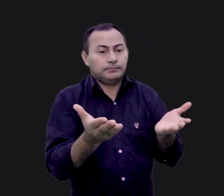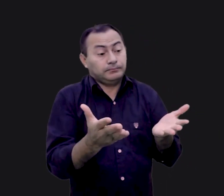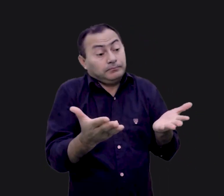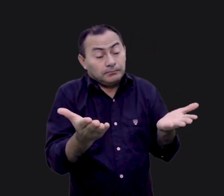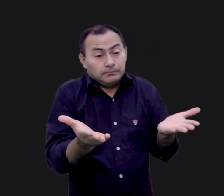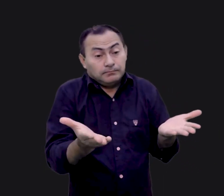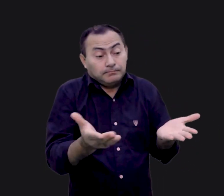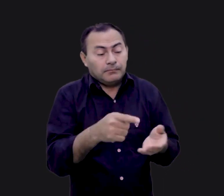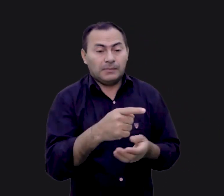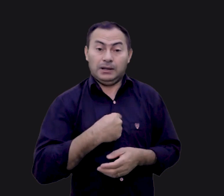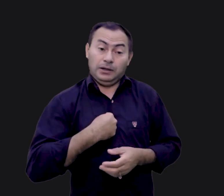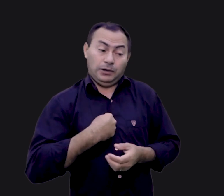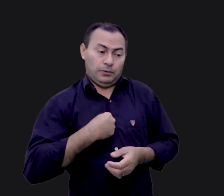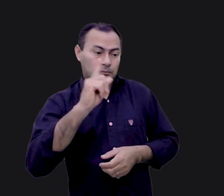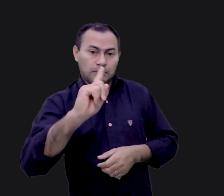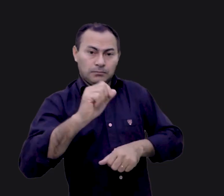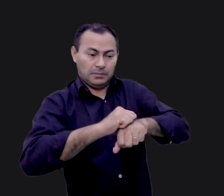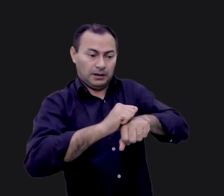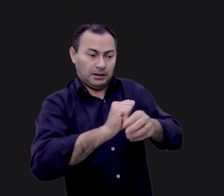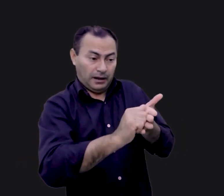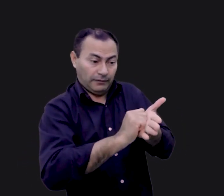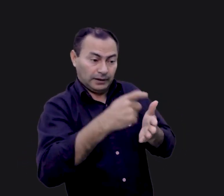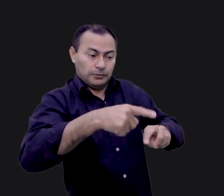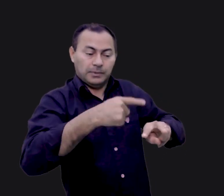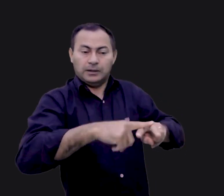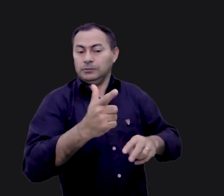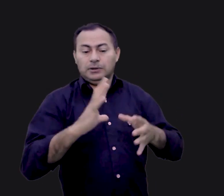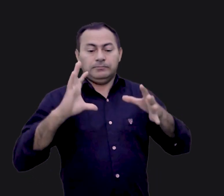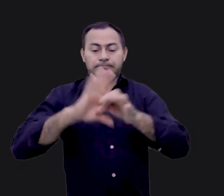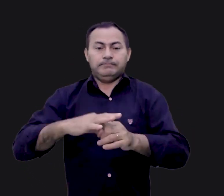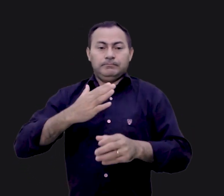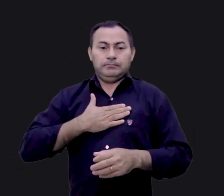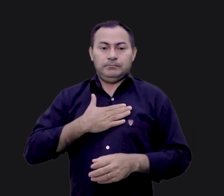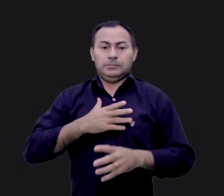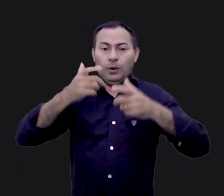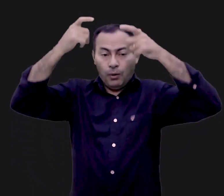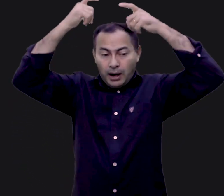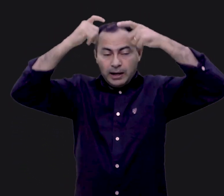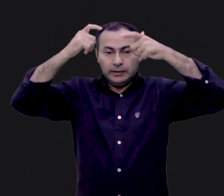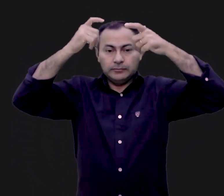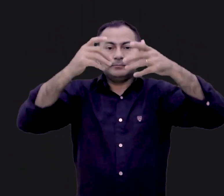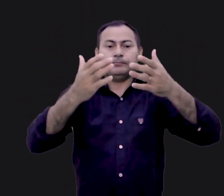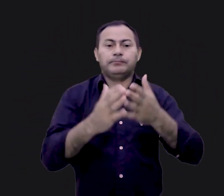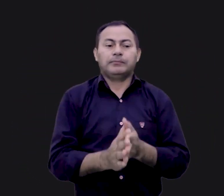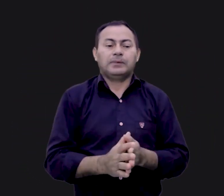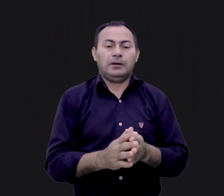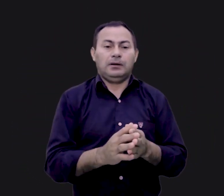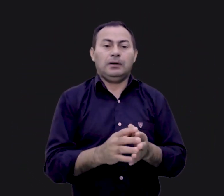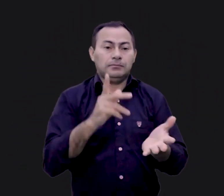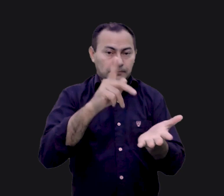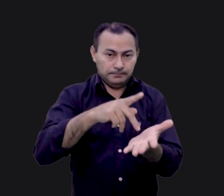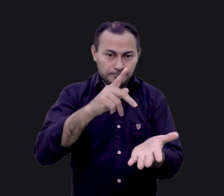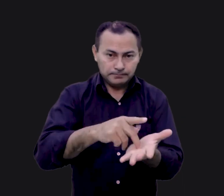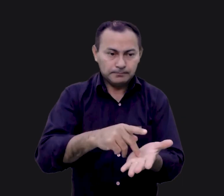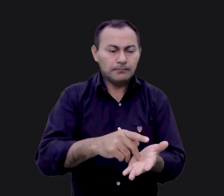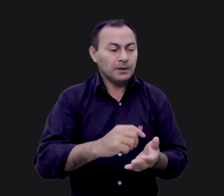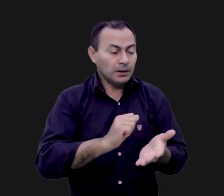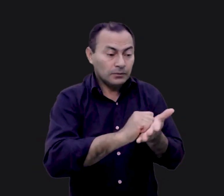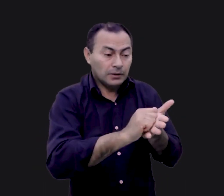dizendo, bom, se eu não lavar os teus pés, você não terá parte comigo em meu reino. Esta é uma grande verdade. Se eu não